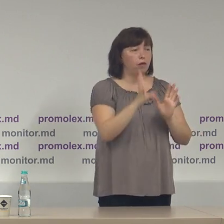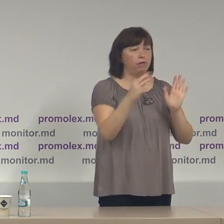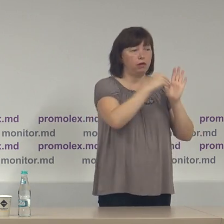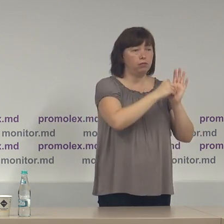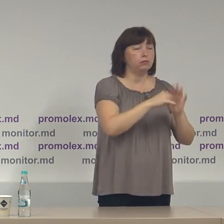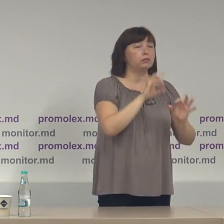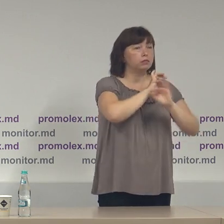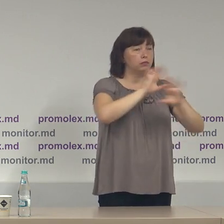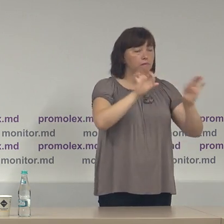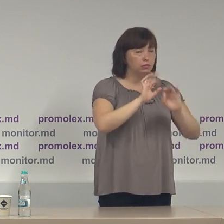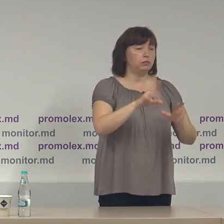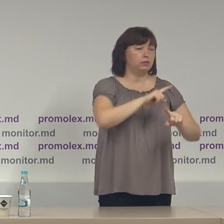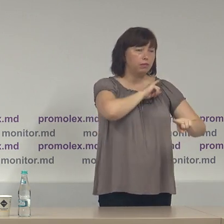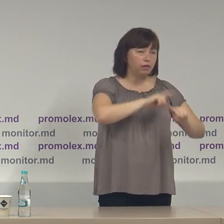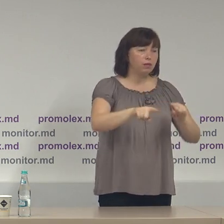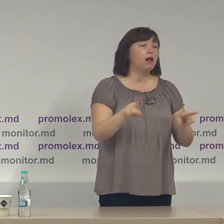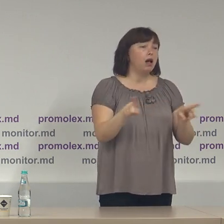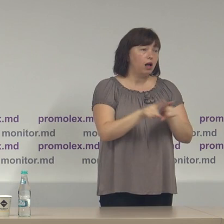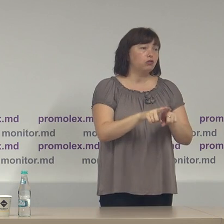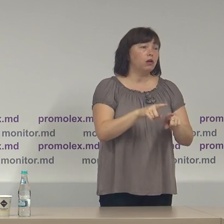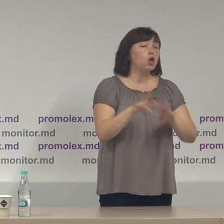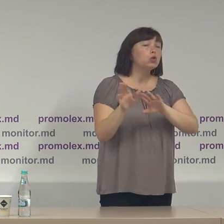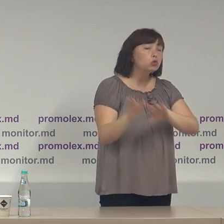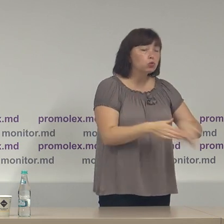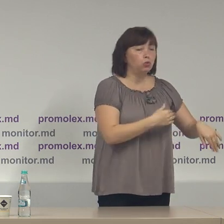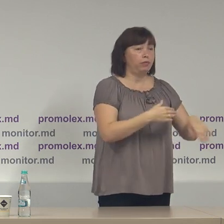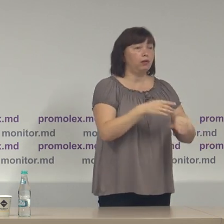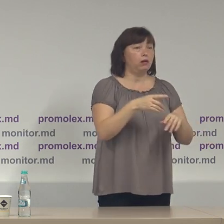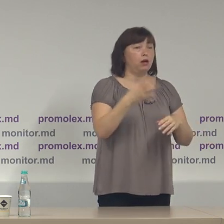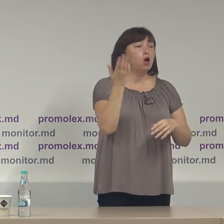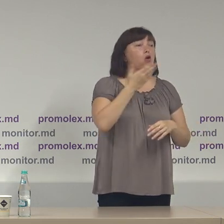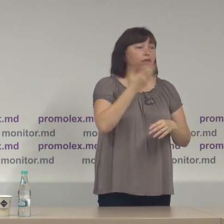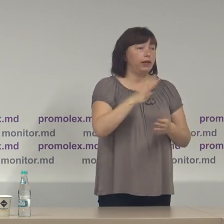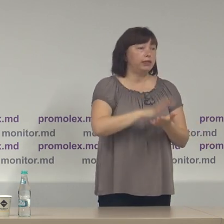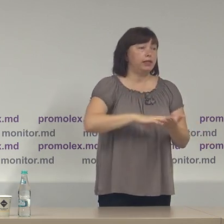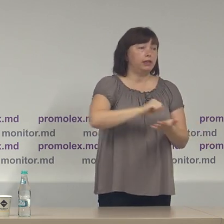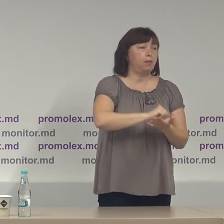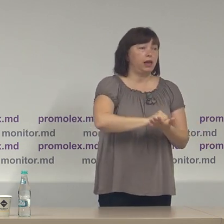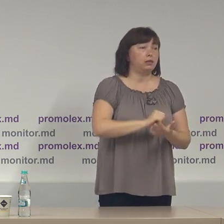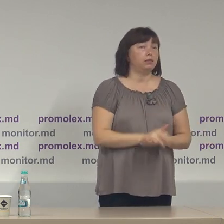publice mai operativ adică practic după finisarea conferinței de presă